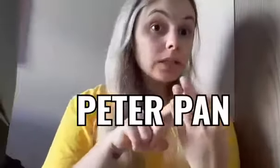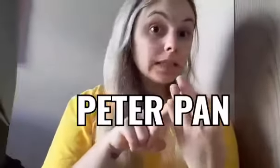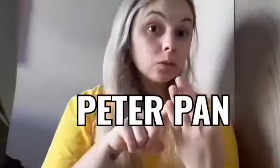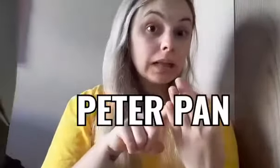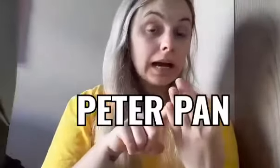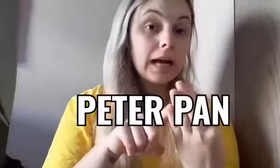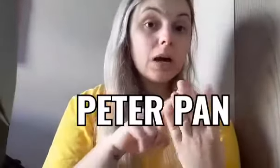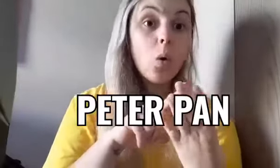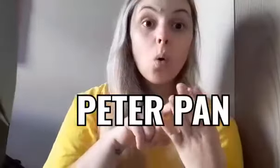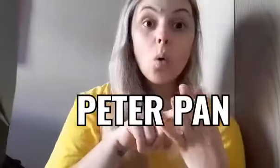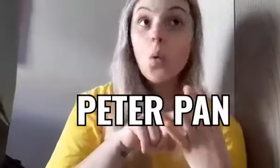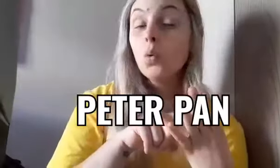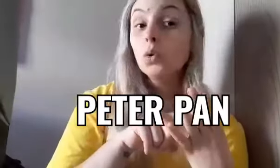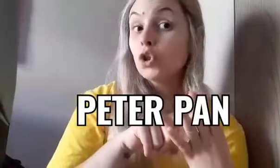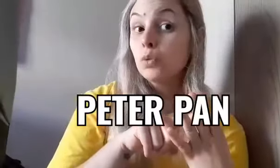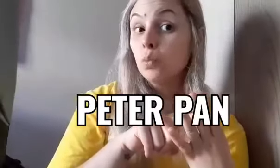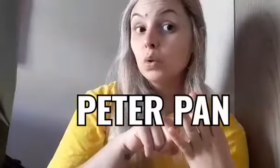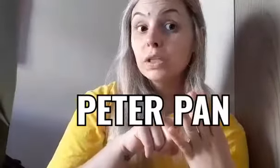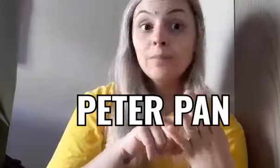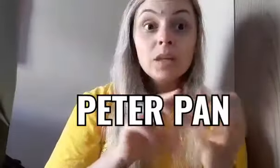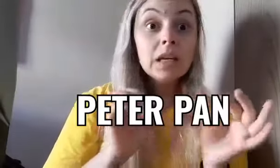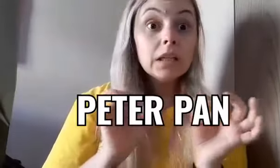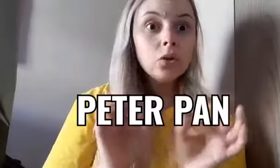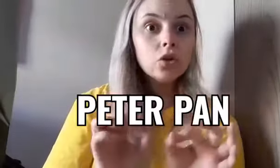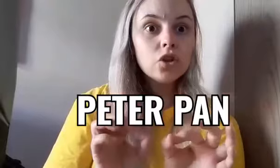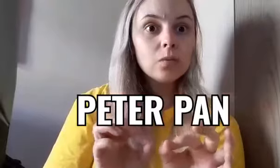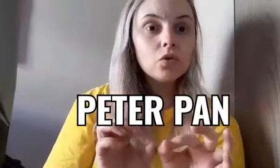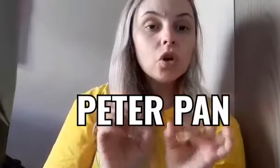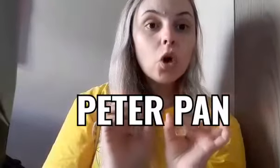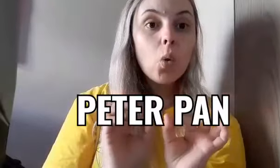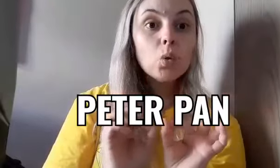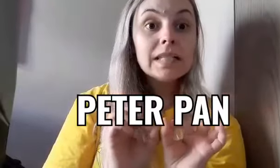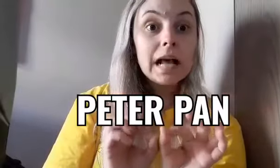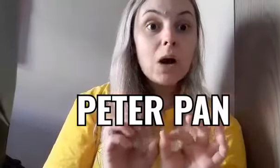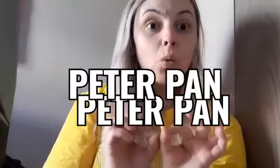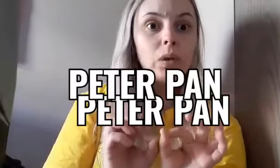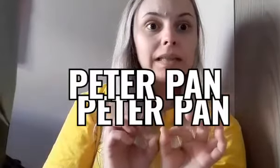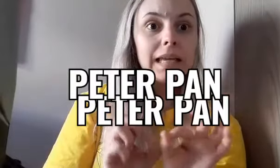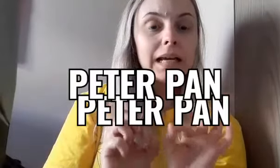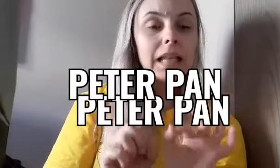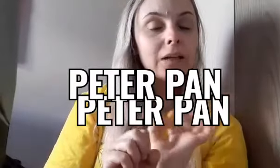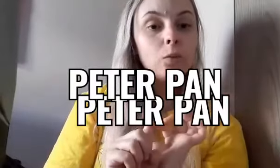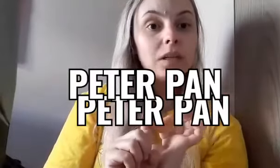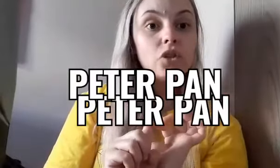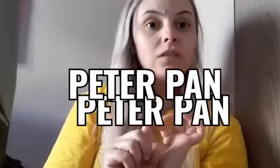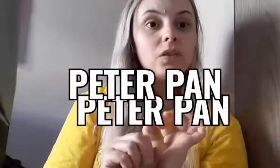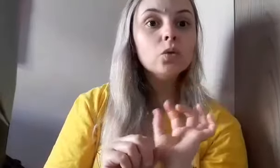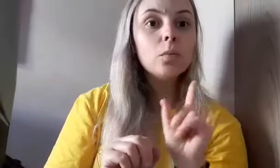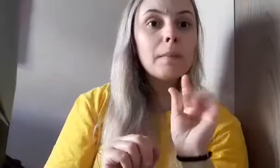celular, ou notebook, que nós vamos usar o teclado pra escrever o nome